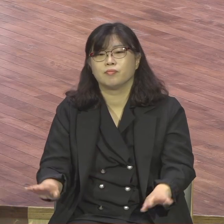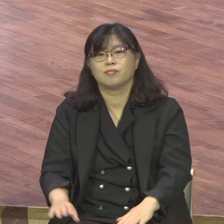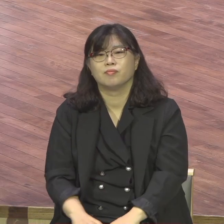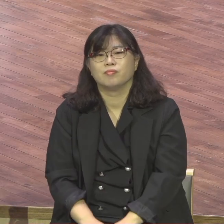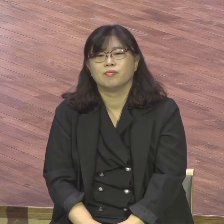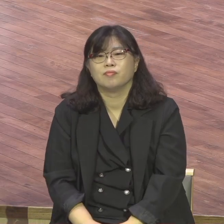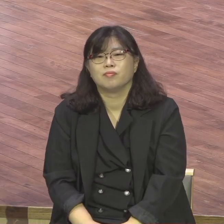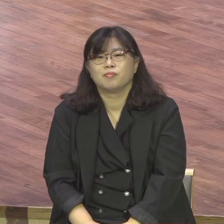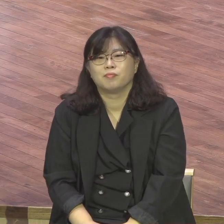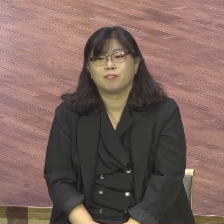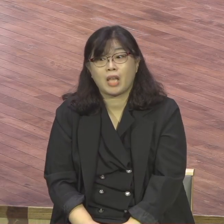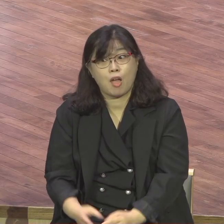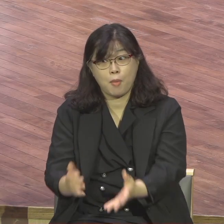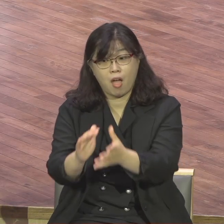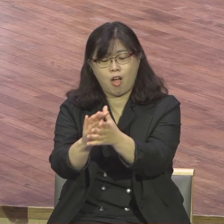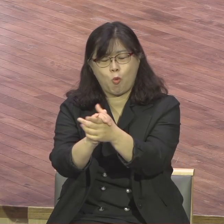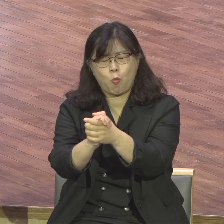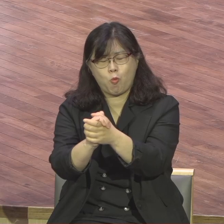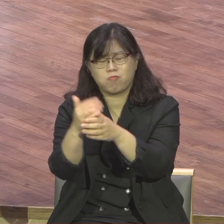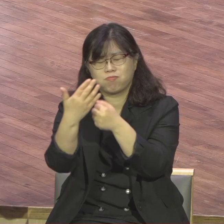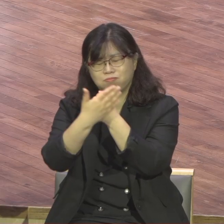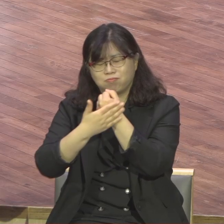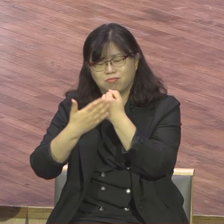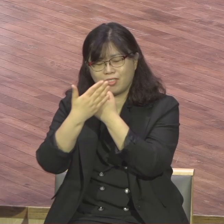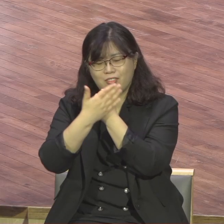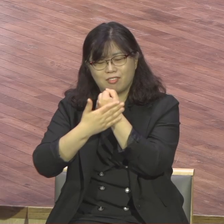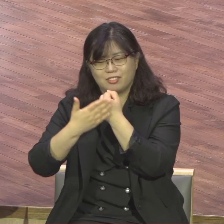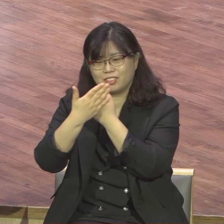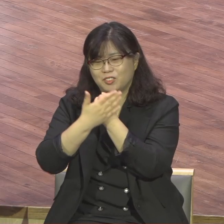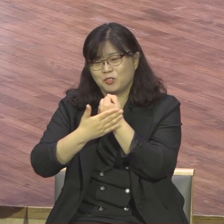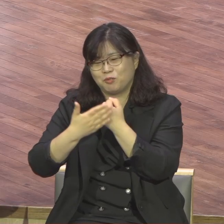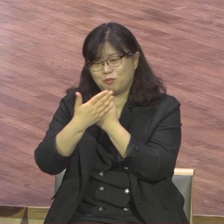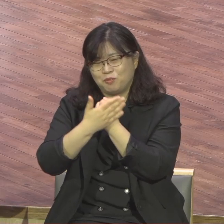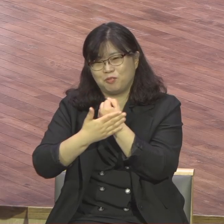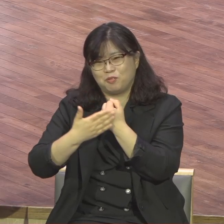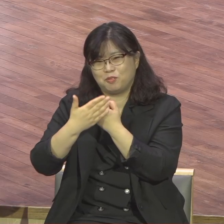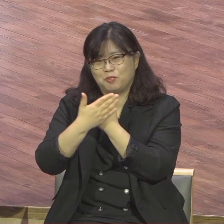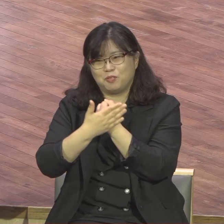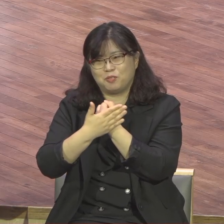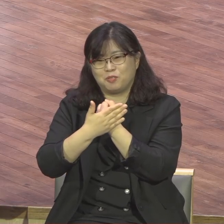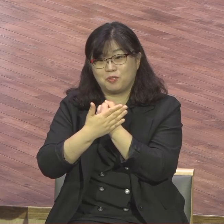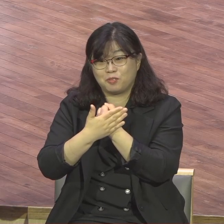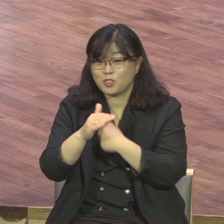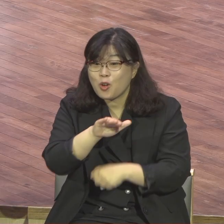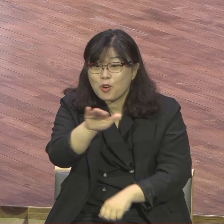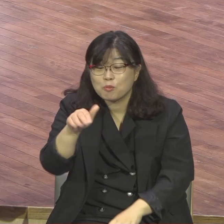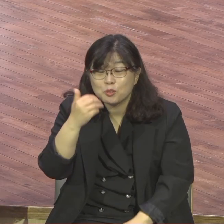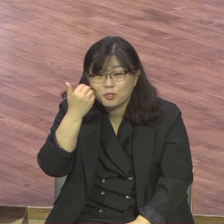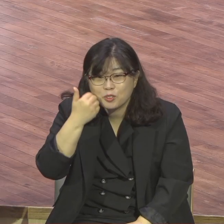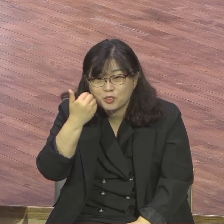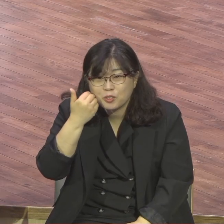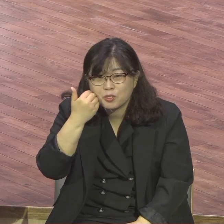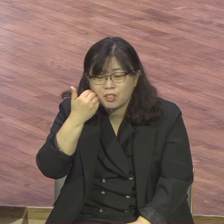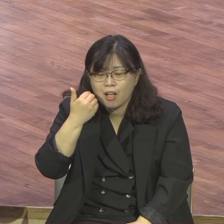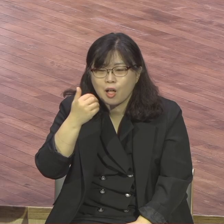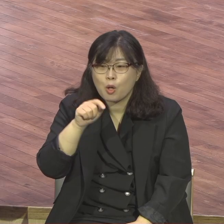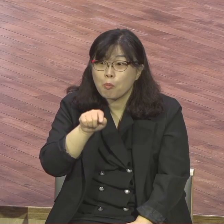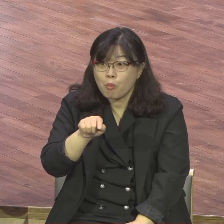아멘 은혜로운 장이었습니다. 여러분이 마음에 부딪히든 안 부딪히든